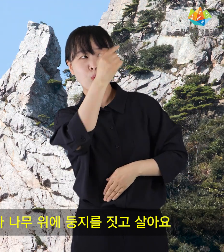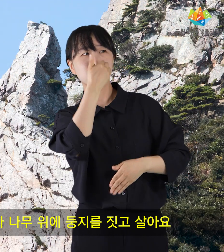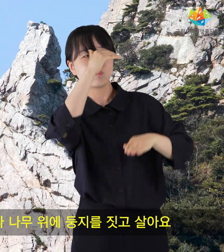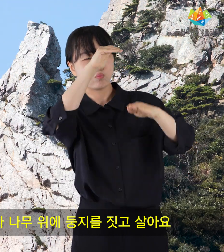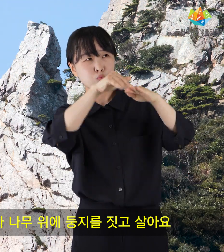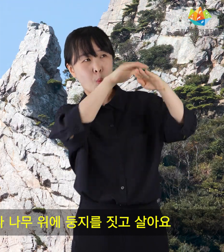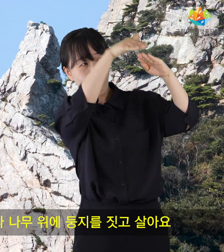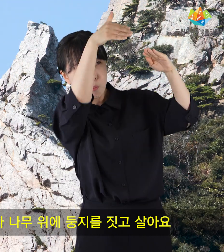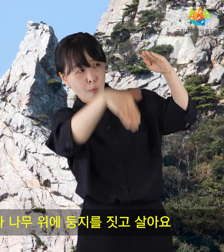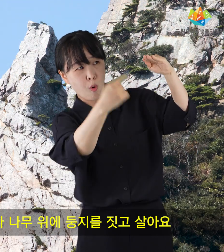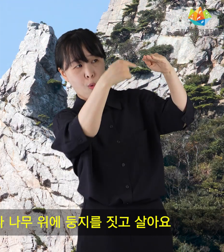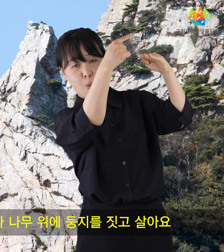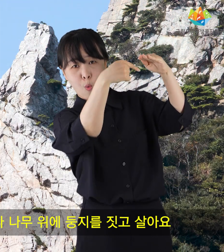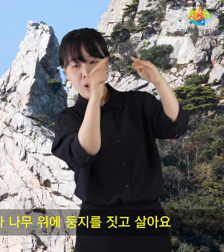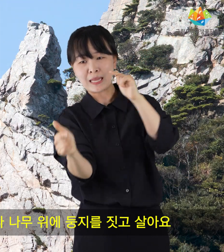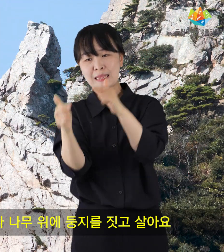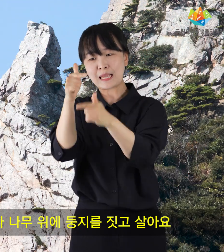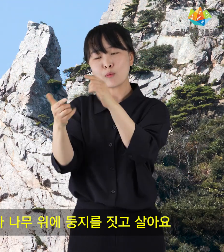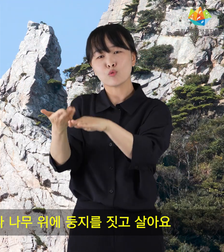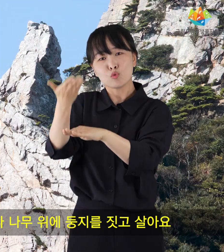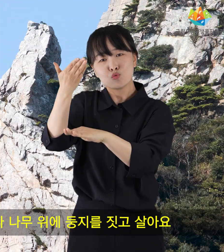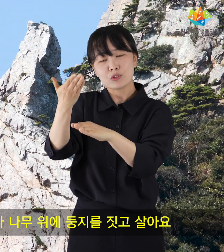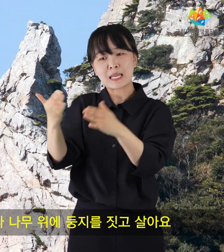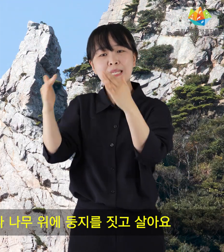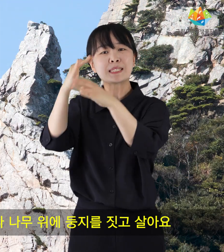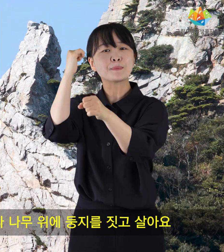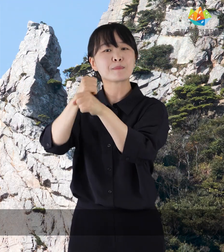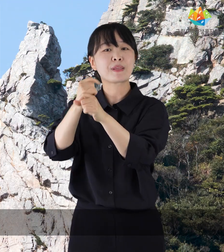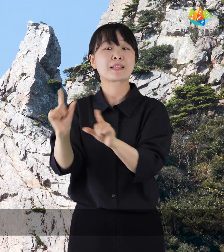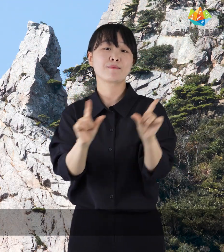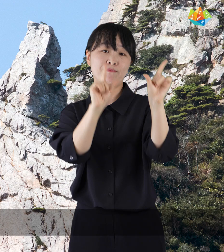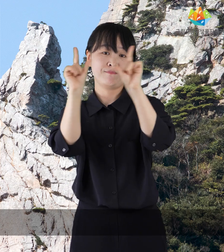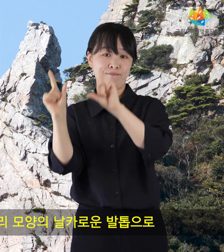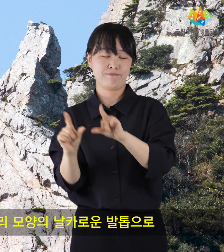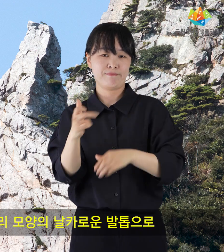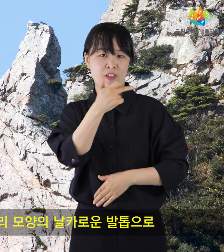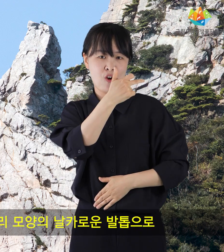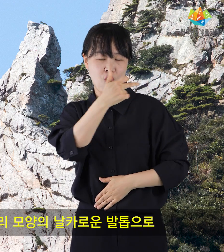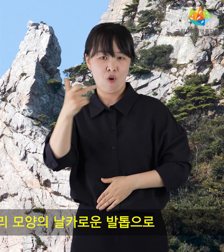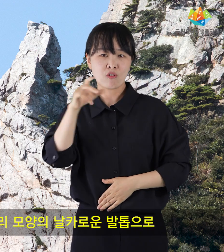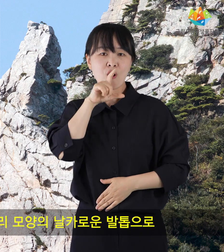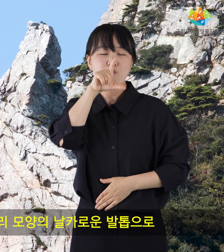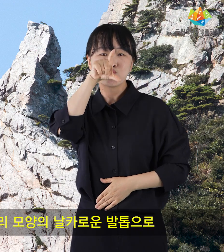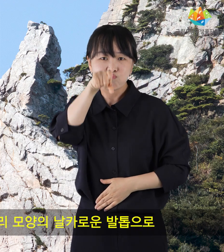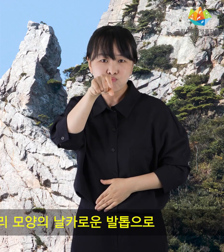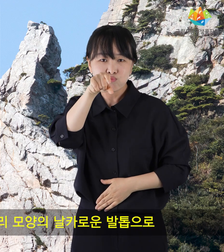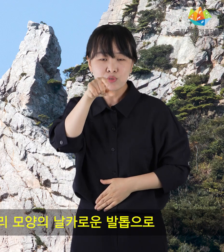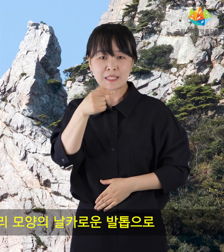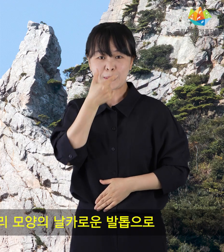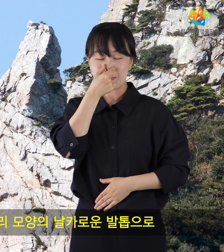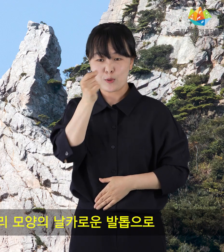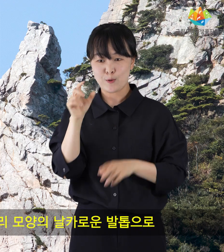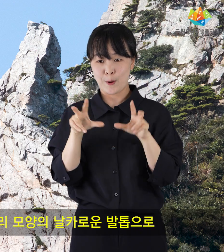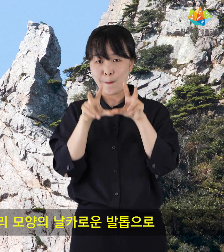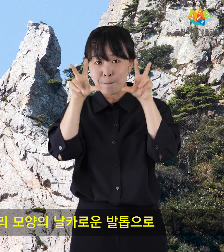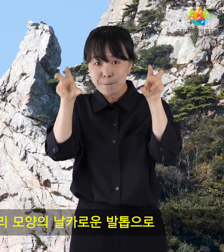나무 위에 둥지를 짓고 살아요. 커다란 부리와 갈고리 모양의 날카로운